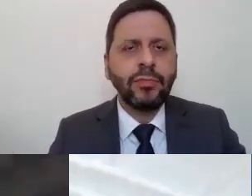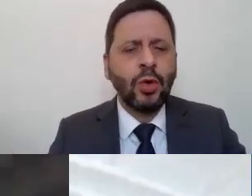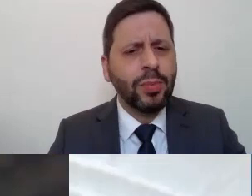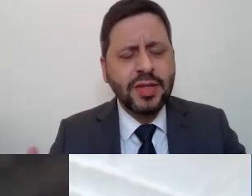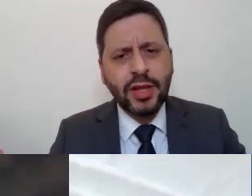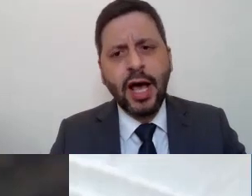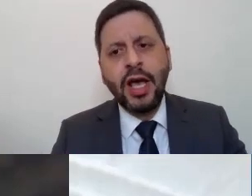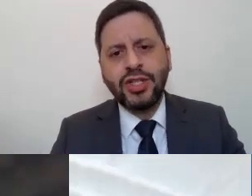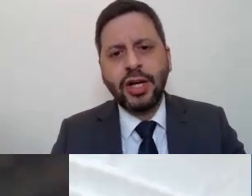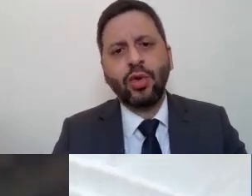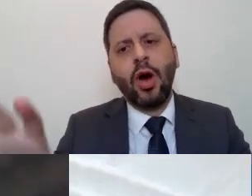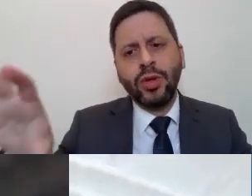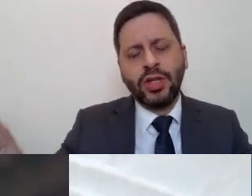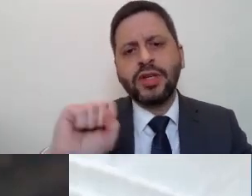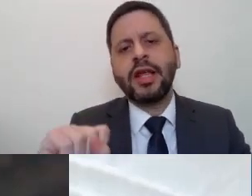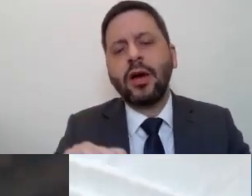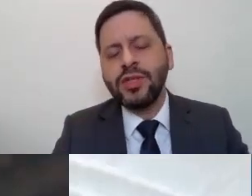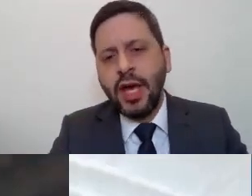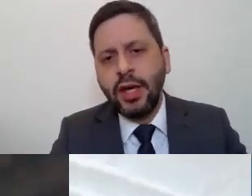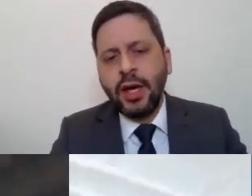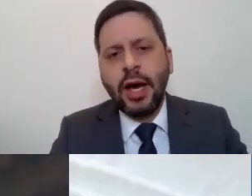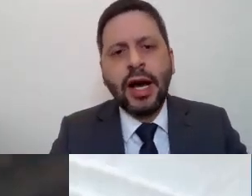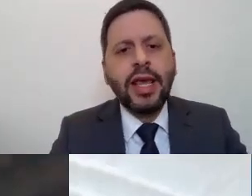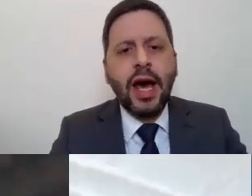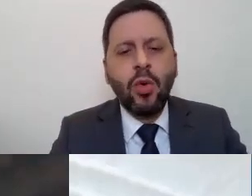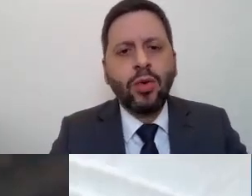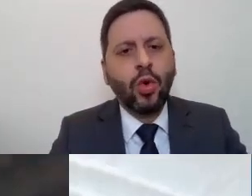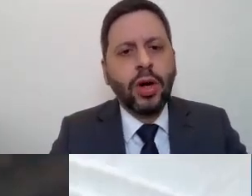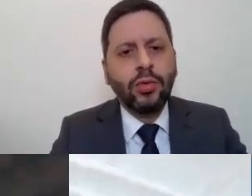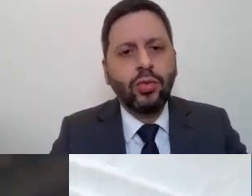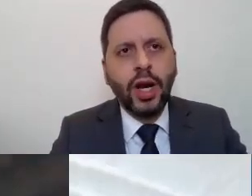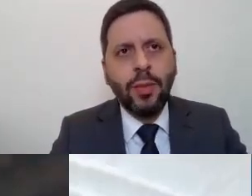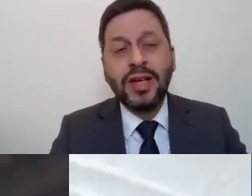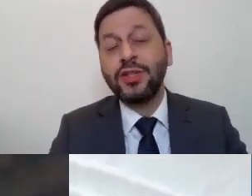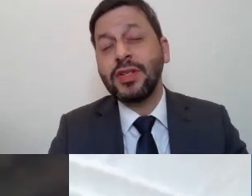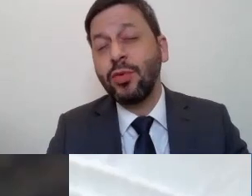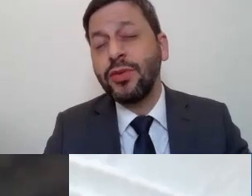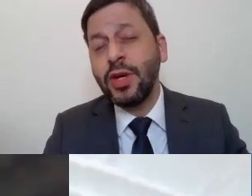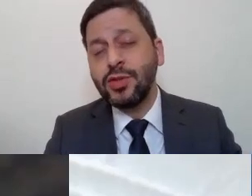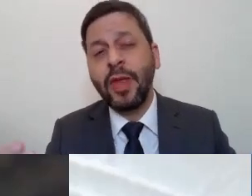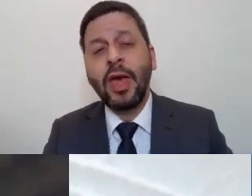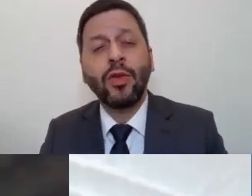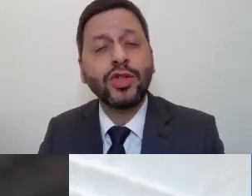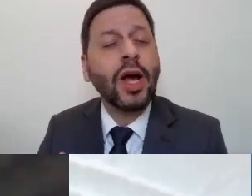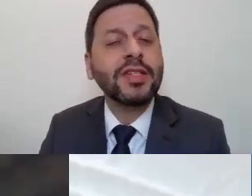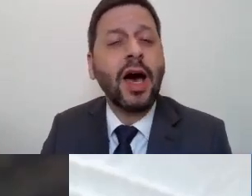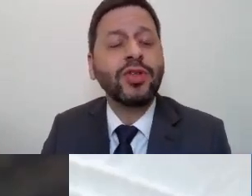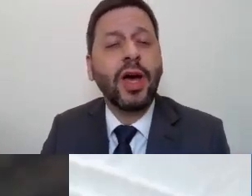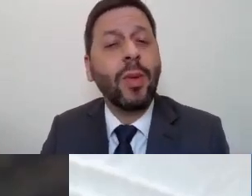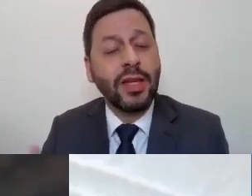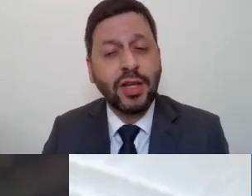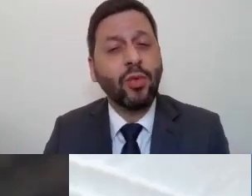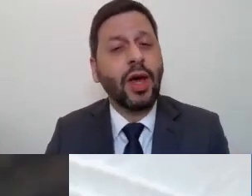quando a Polícia Militar chega no local, muitas das vezes ela até consegue angariar o autor do crime, mas às vezes é muito difícil nós